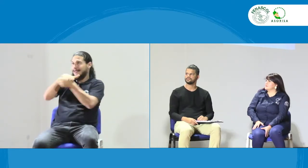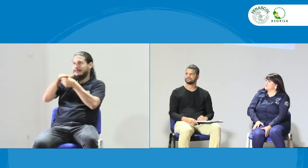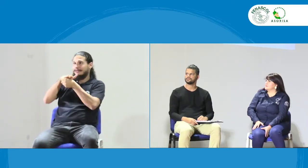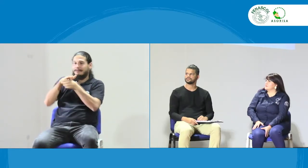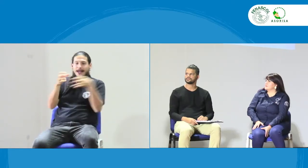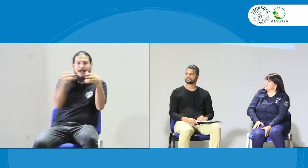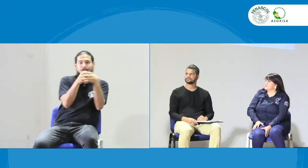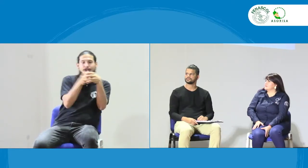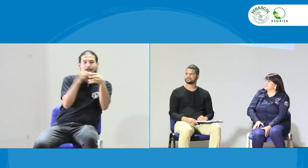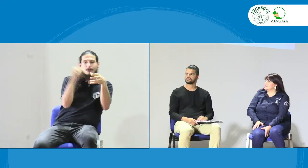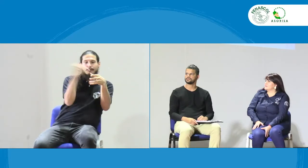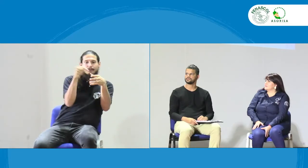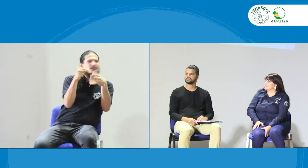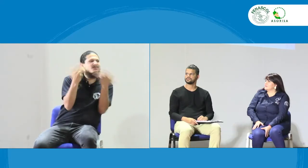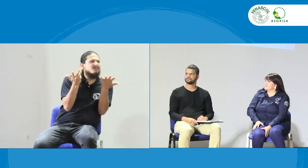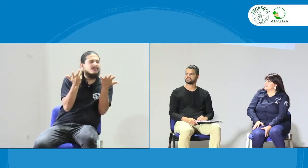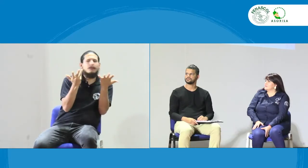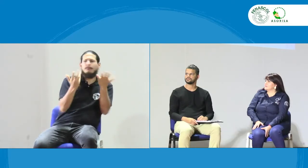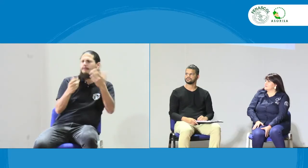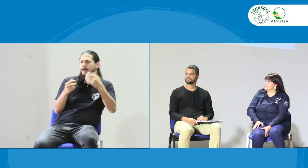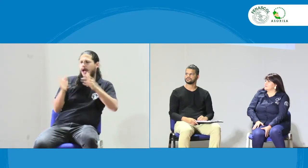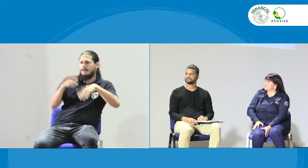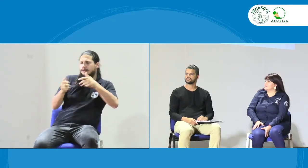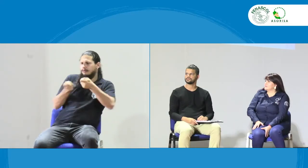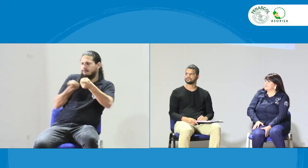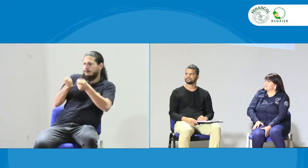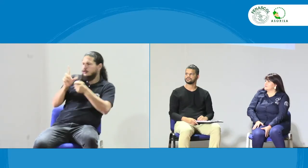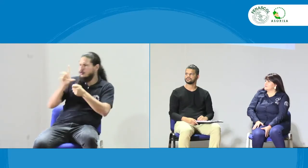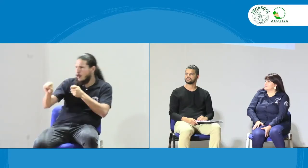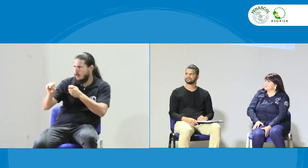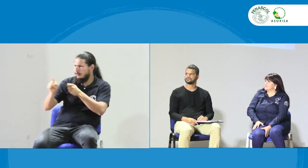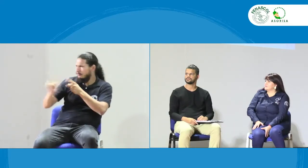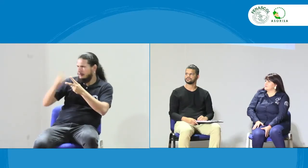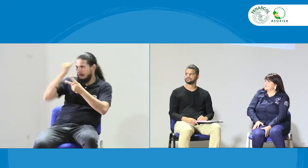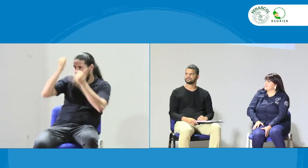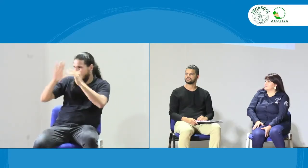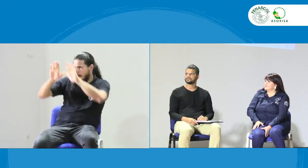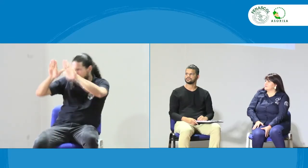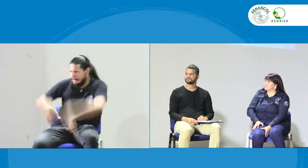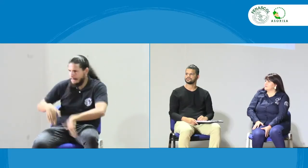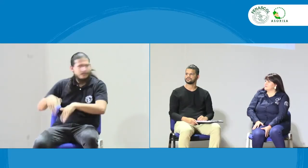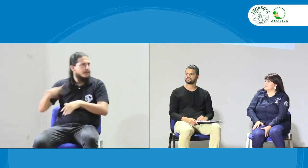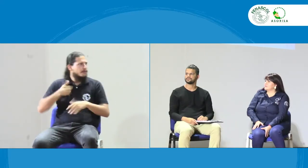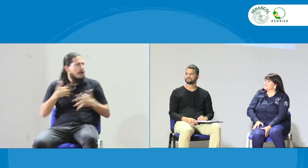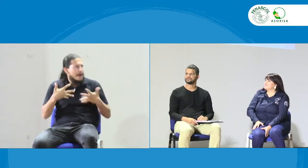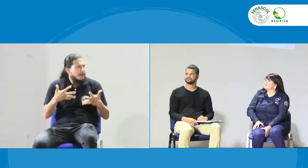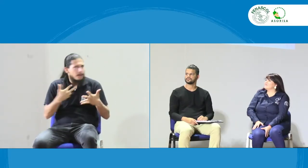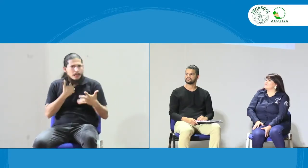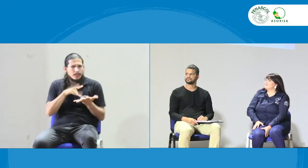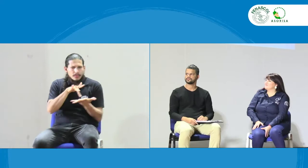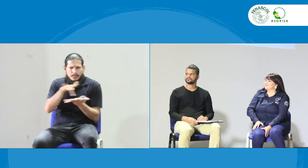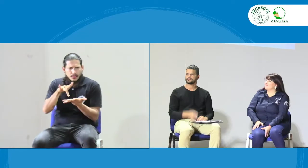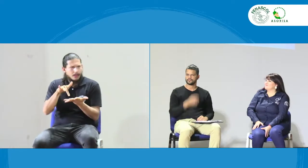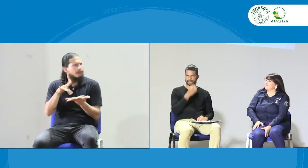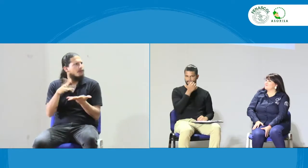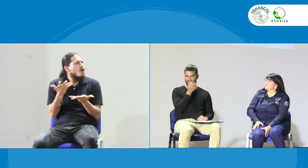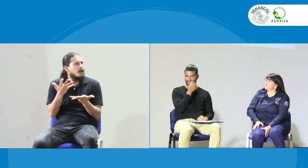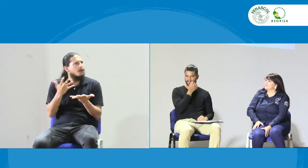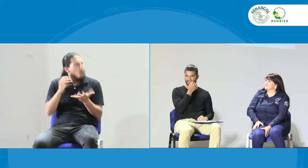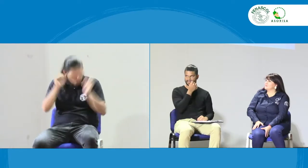Cuando vemos que existen barreras, como lo mencionaba Laura, ella decía, bueno, hay que trabajar con las asociaciones. Entonces, no se puede quitar